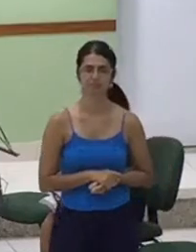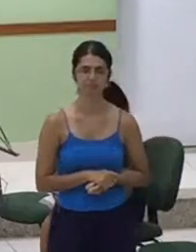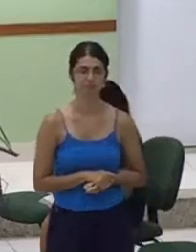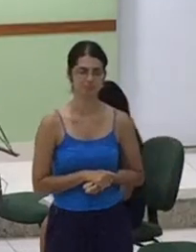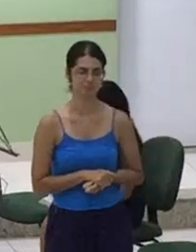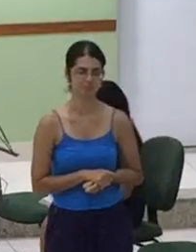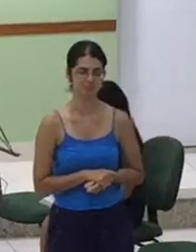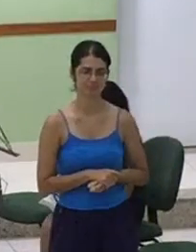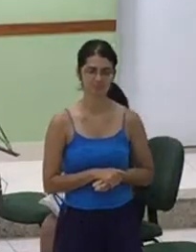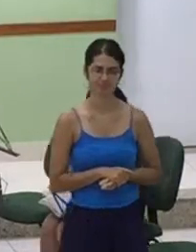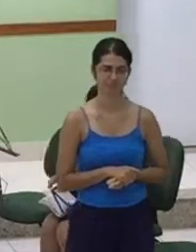Graça